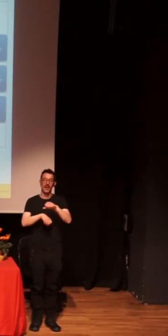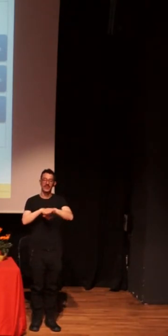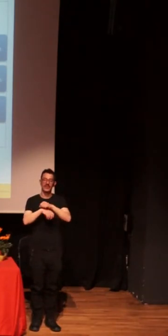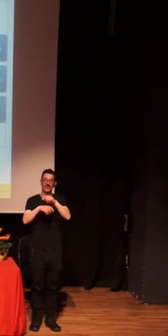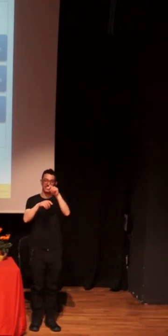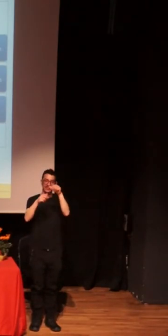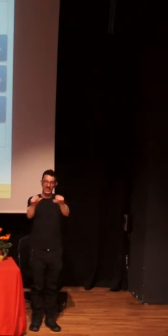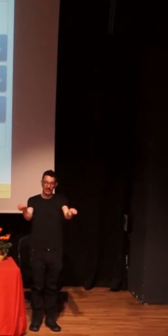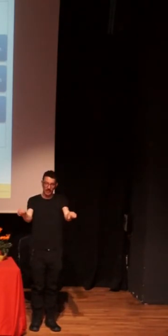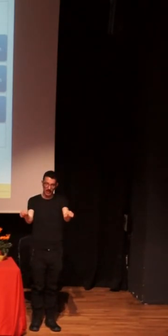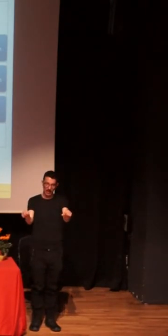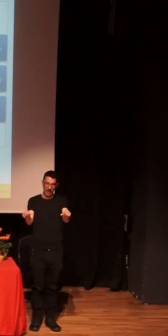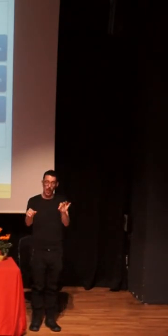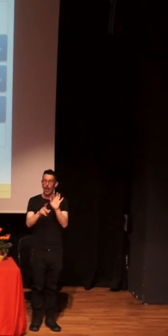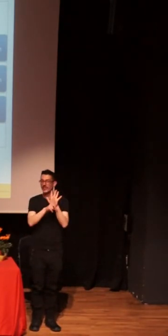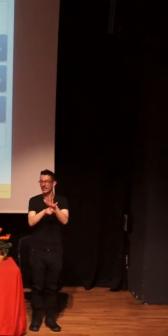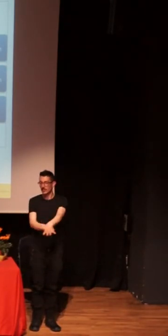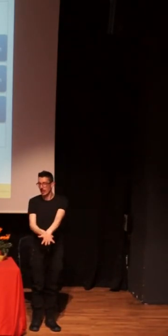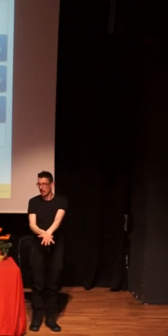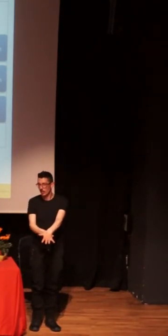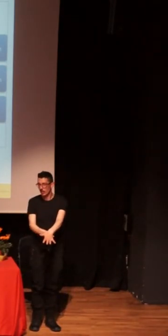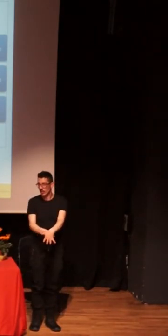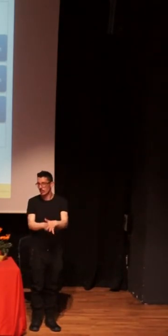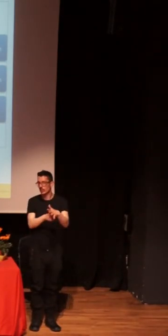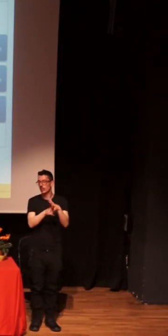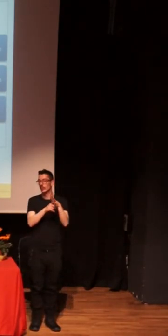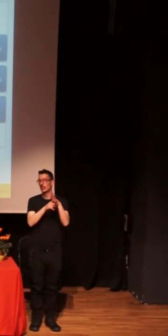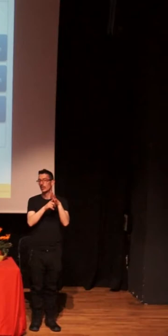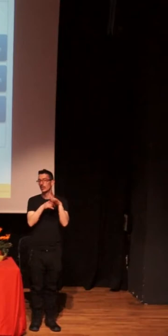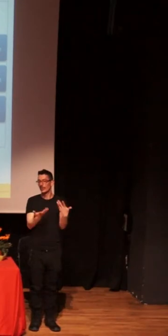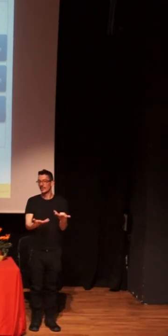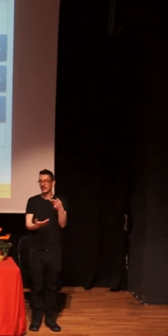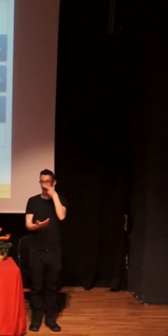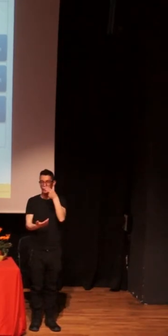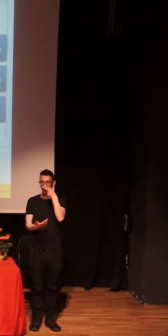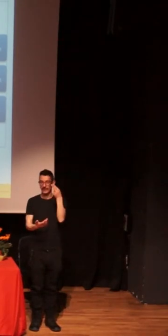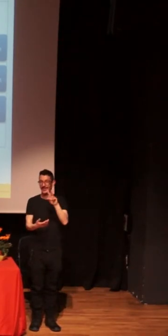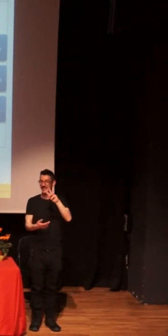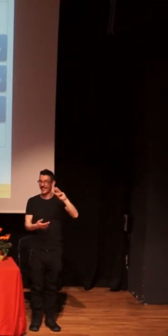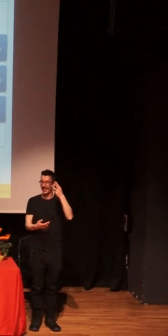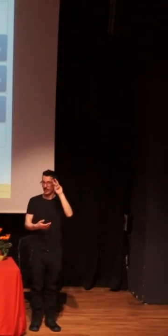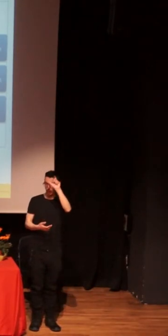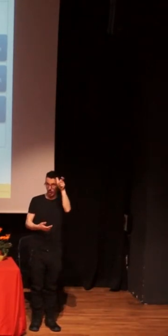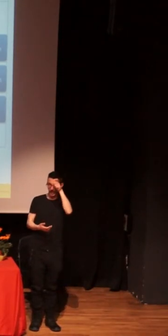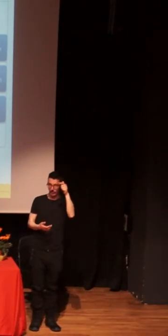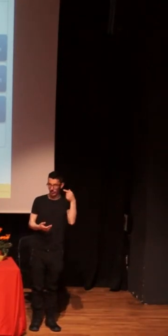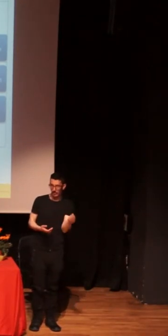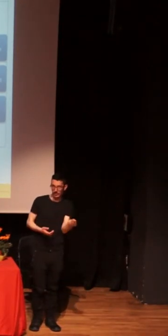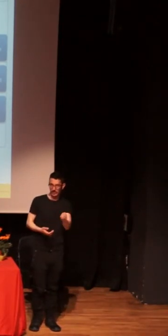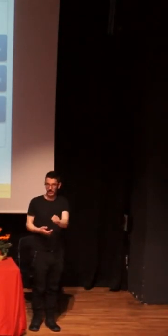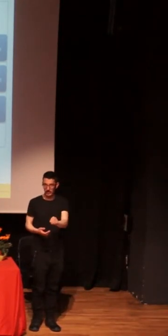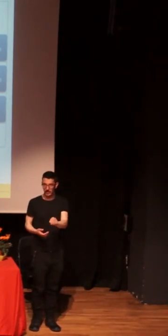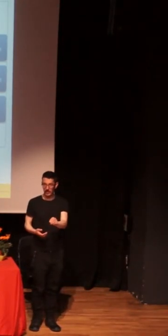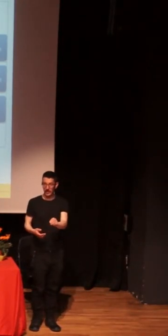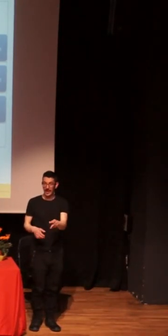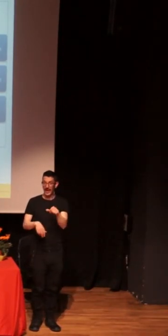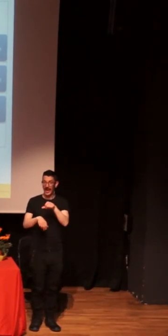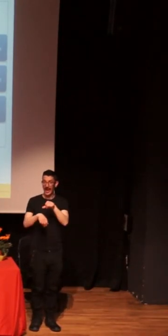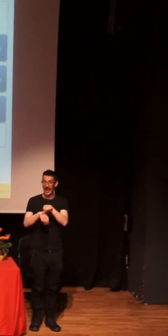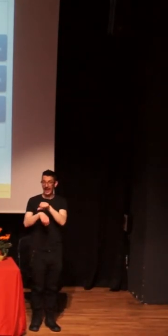y sería interesante meter un tercer concepto, que es el del estigma interiorizado, el del autoestigma.